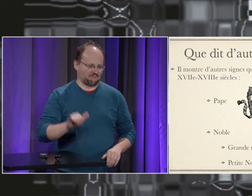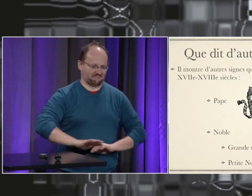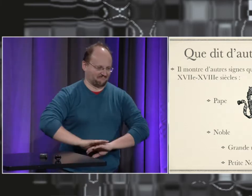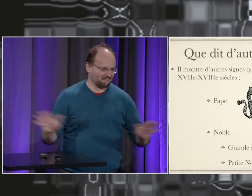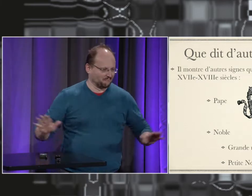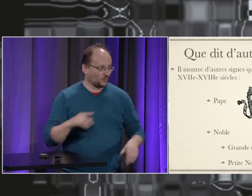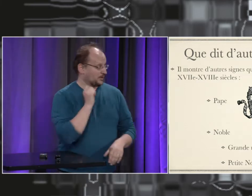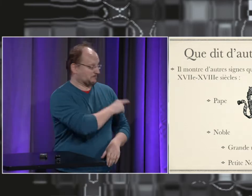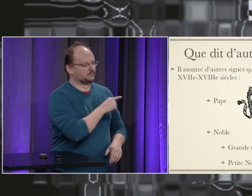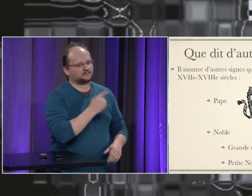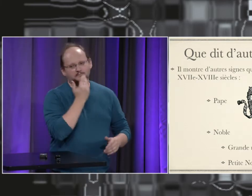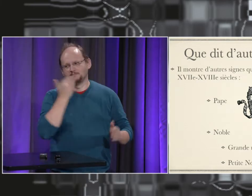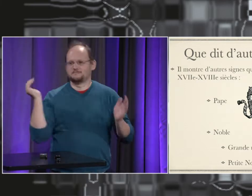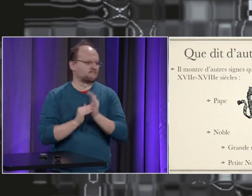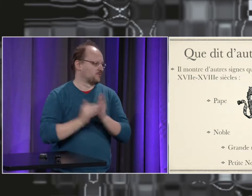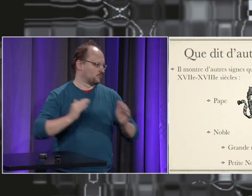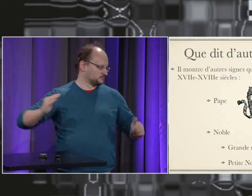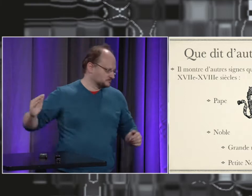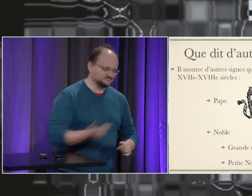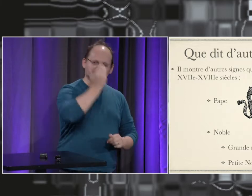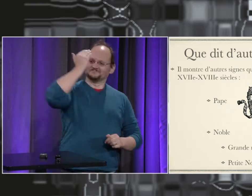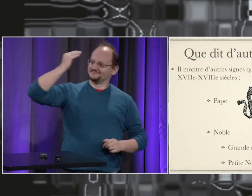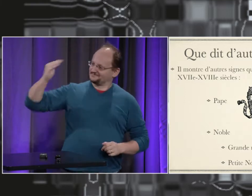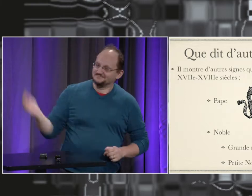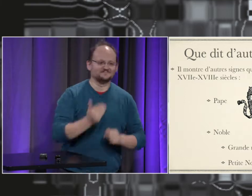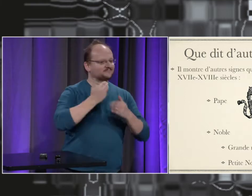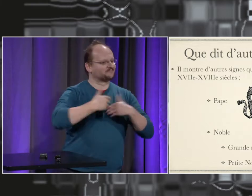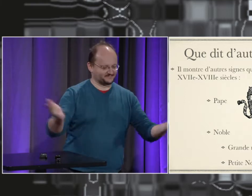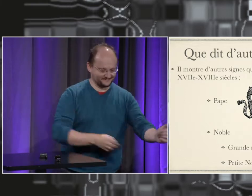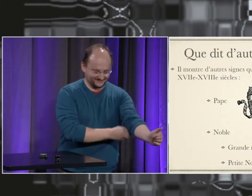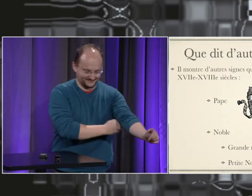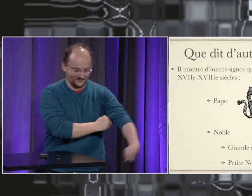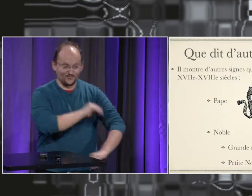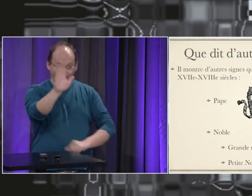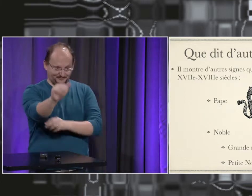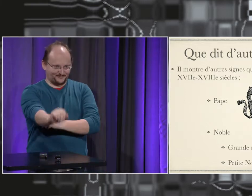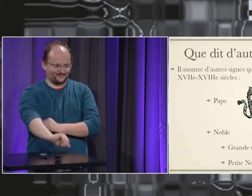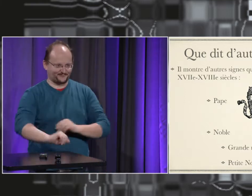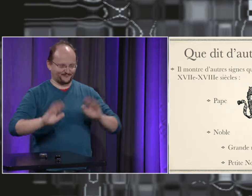Normalement, en fait, c un signe vulgaire. En fait, il y en a un beau, beaucoup plus beau.